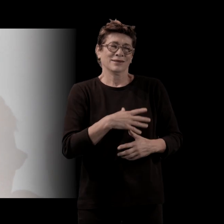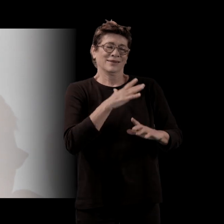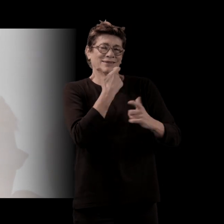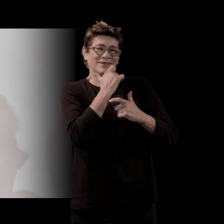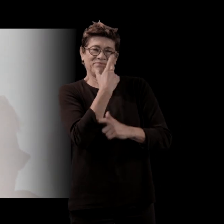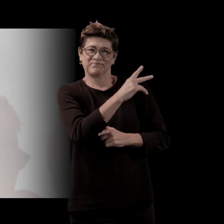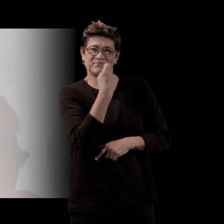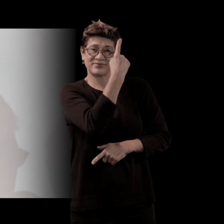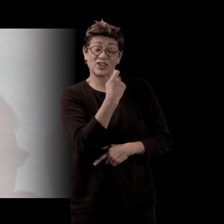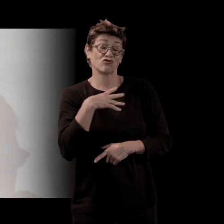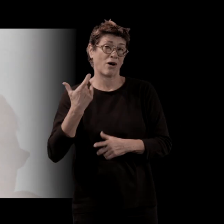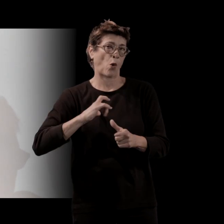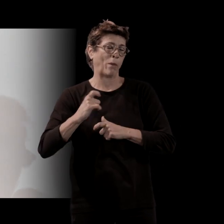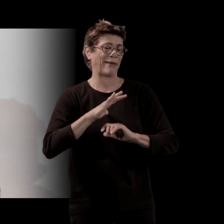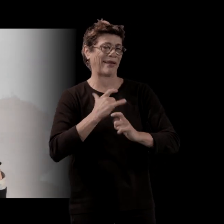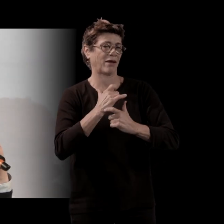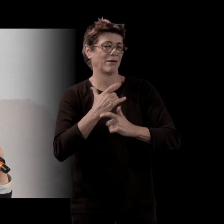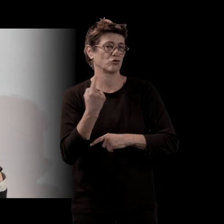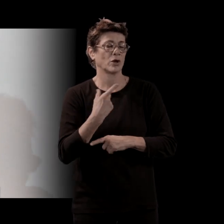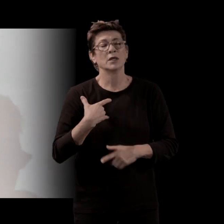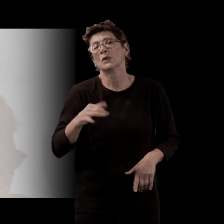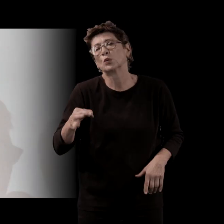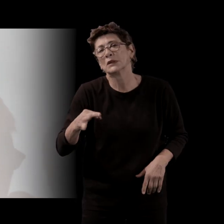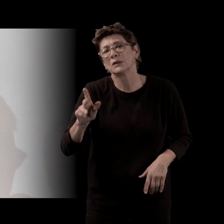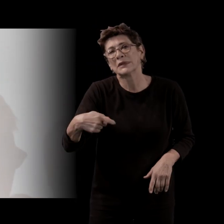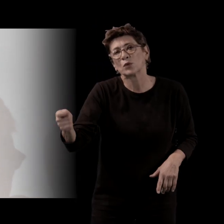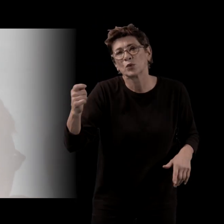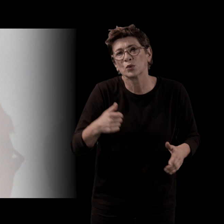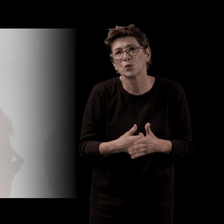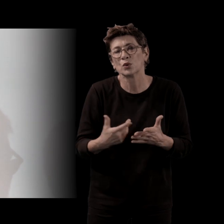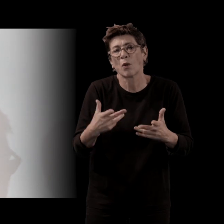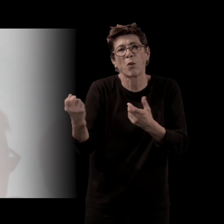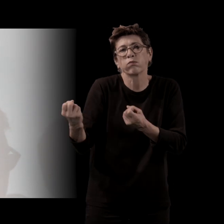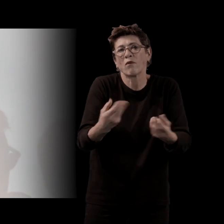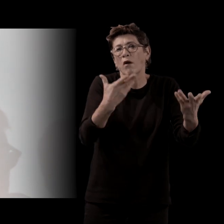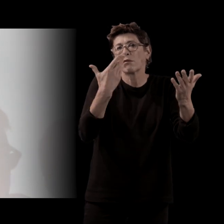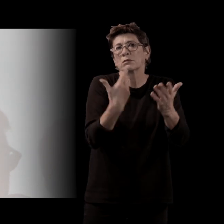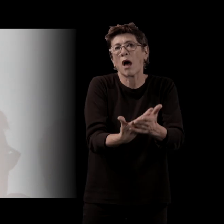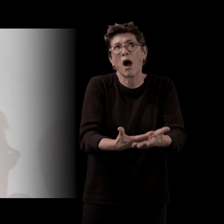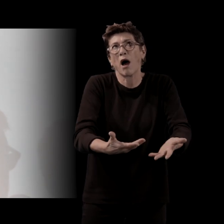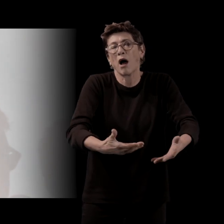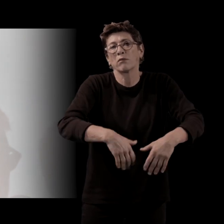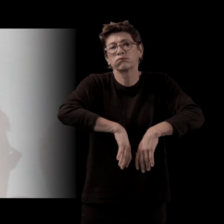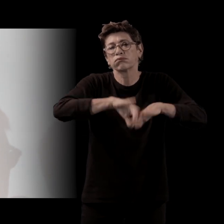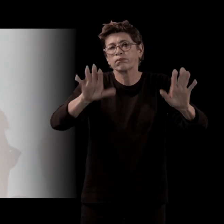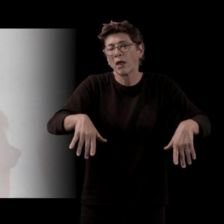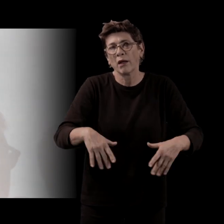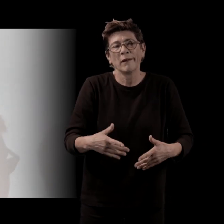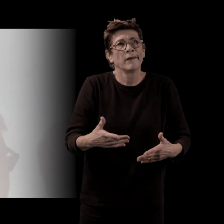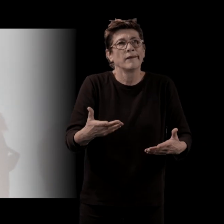cliché de l'effet de réel. Mais oui, ça existe. Alors, on peut produire des effets de réel justement par la description,